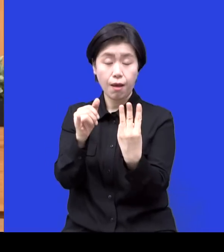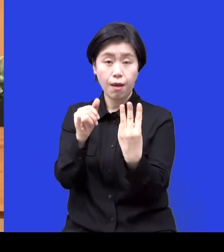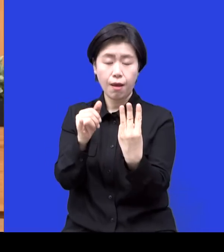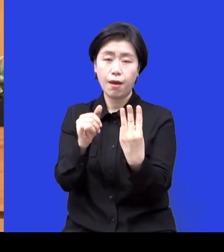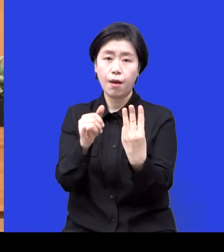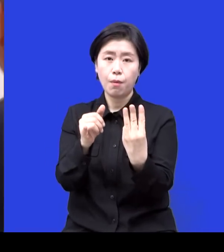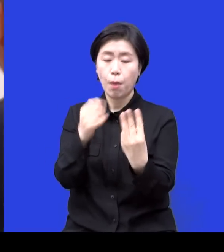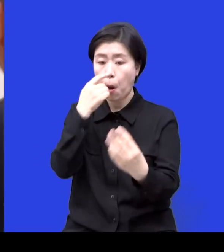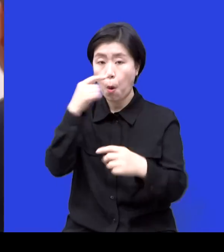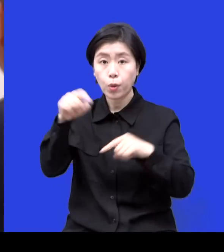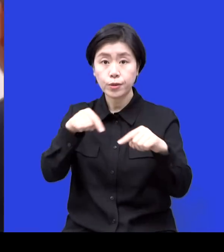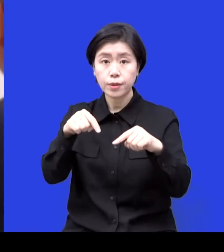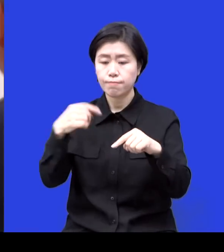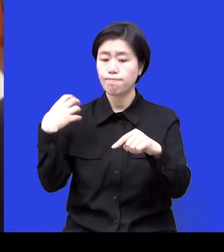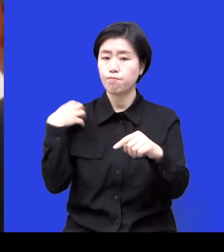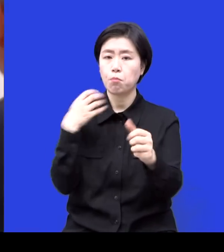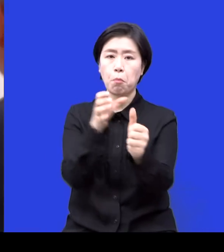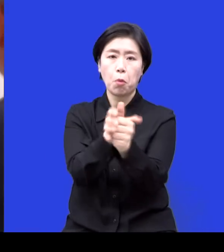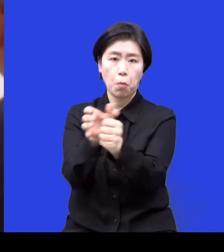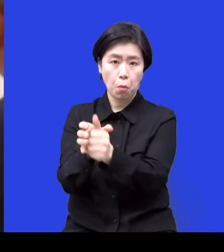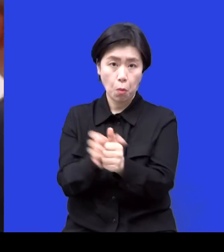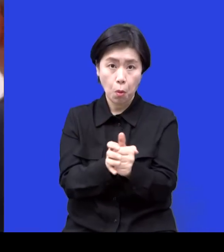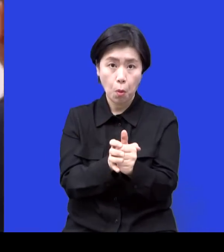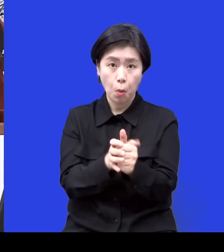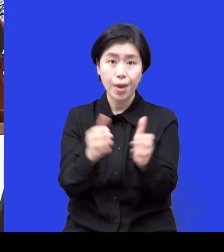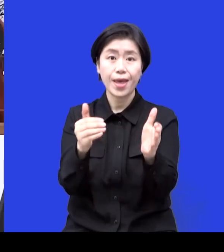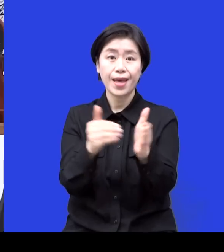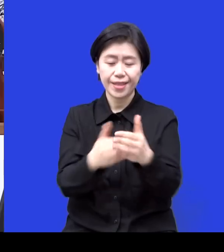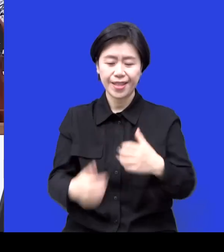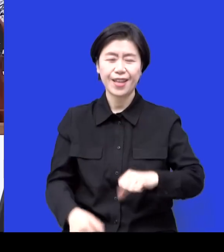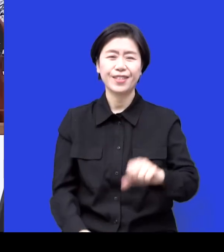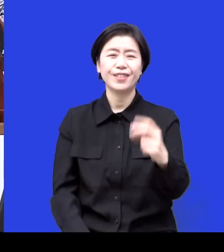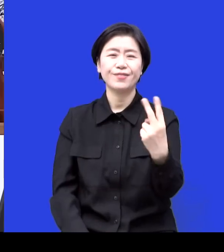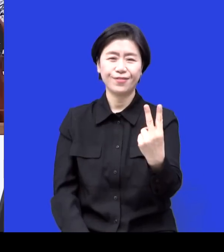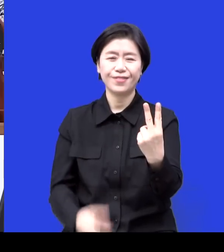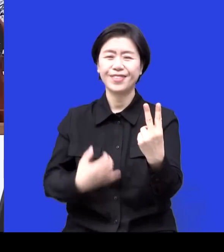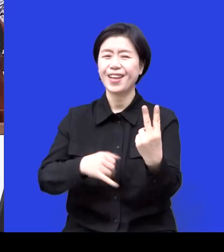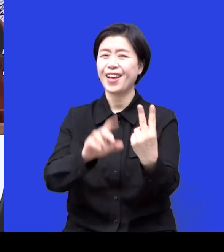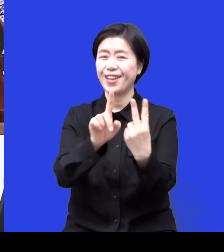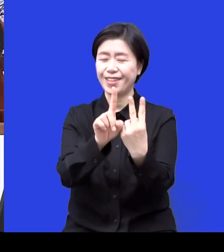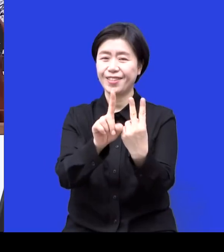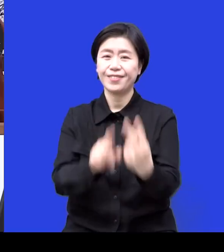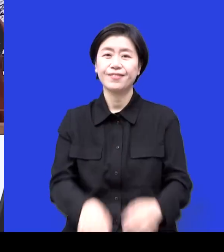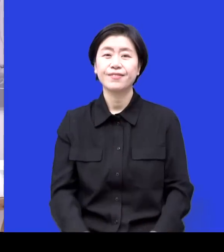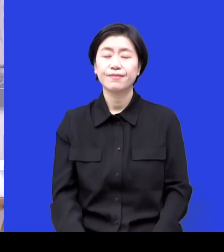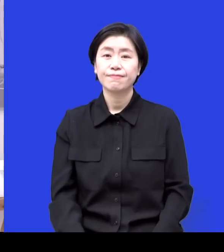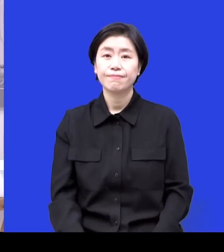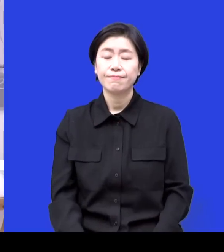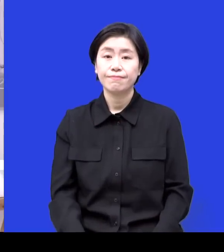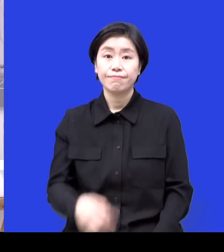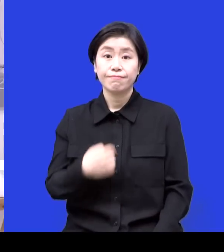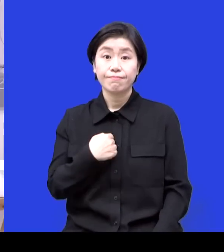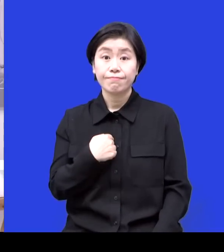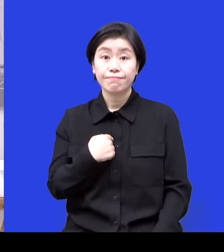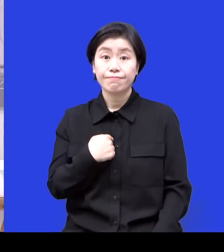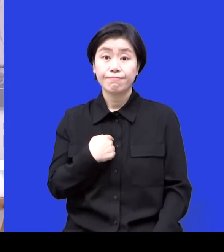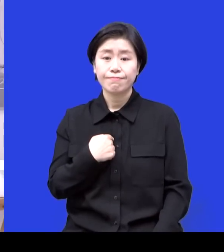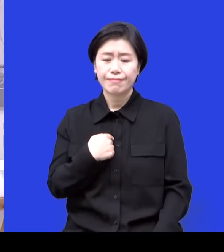아들 둘 딸 하나 이렇게 가까이 있어요 아 그렇군요 네 저 같은 경우는 캐릭터가 굉장히 좀 집에서 막내이기도